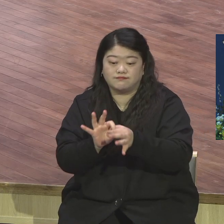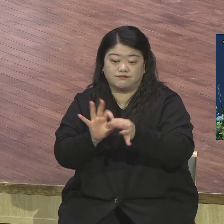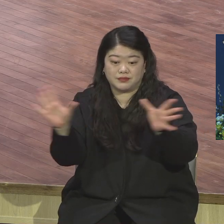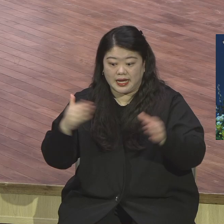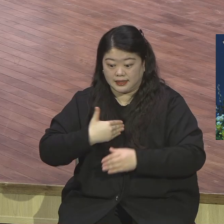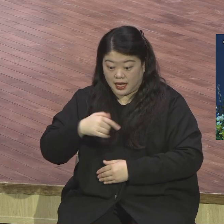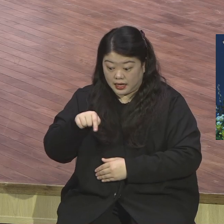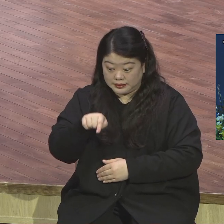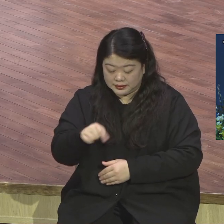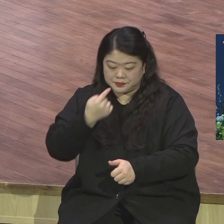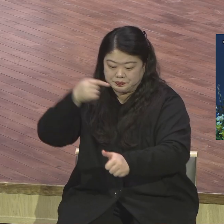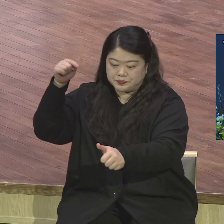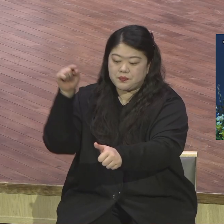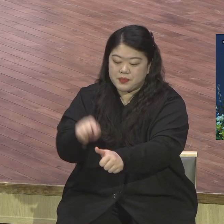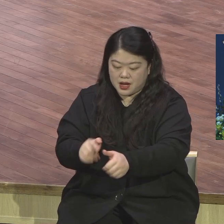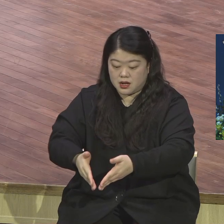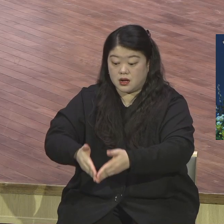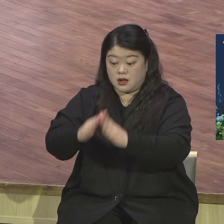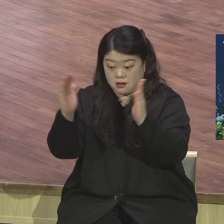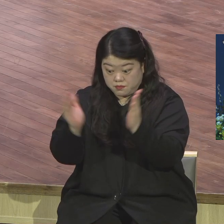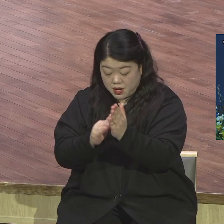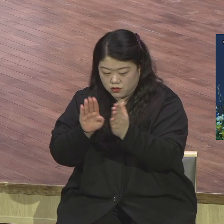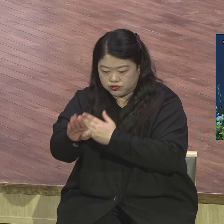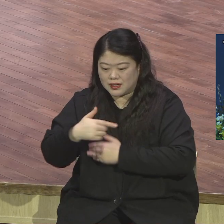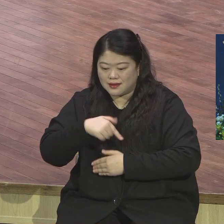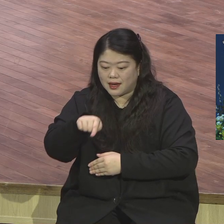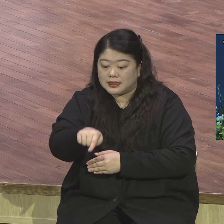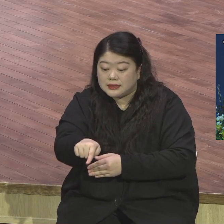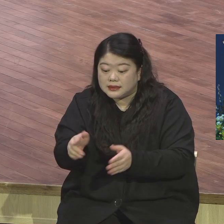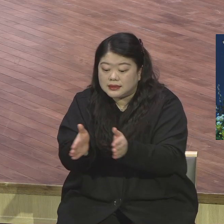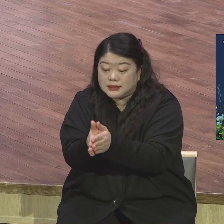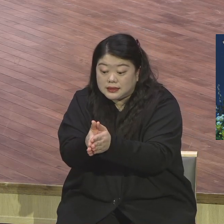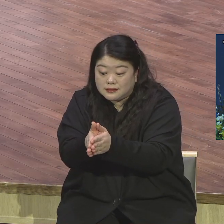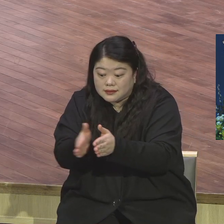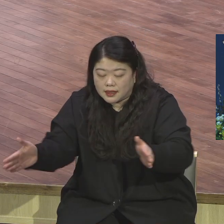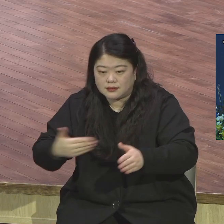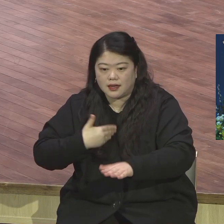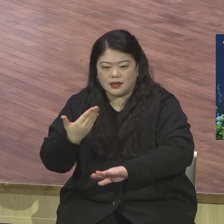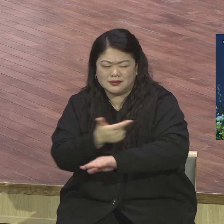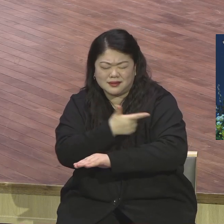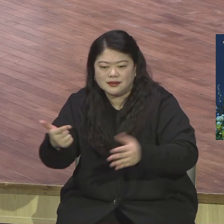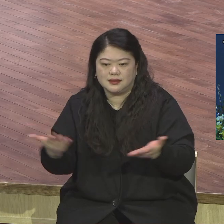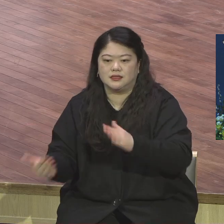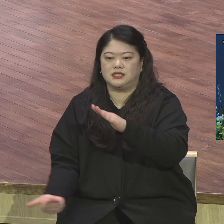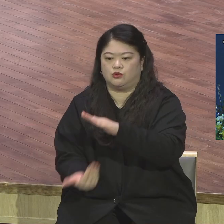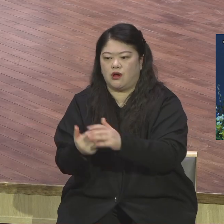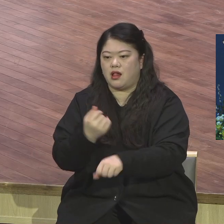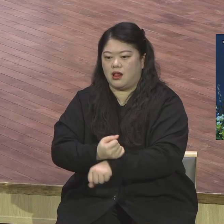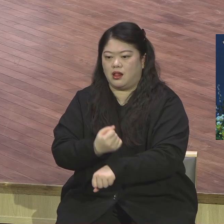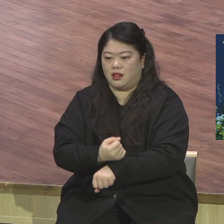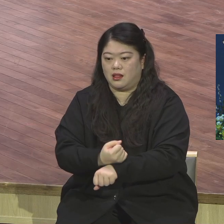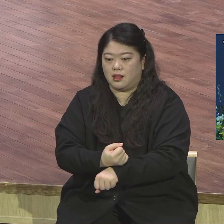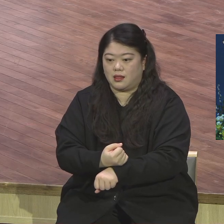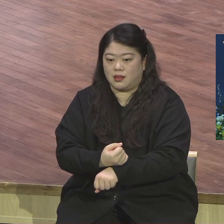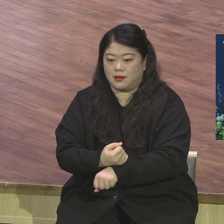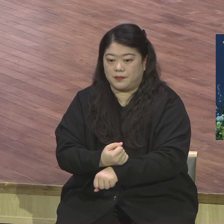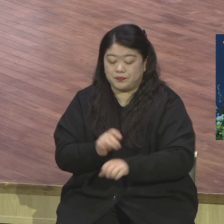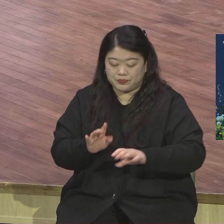하나님께서 이루어질 큰 일이 뭐예요? 하늘과 땅과 바다와 육지와 모든